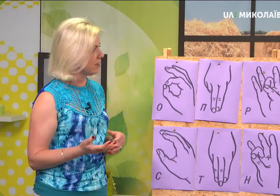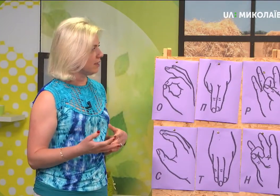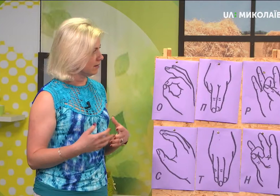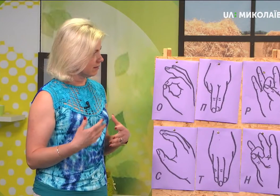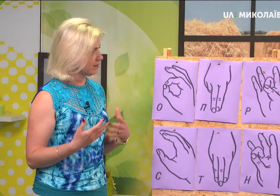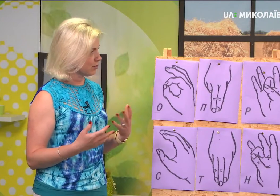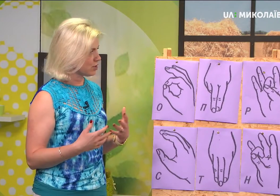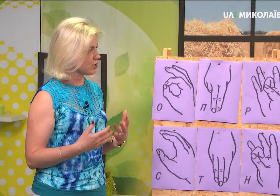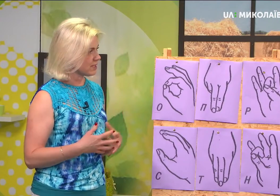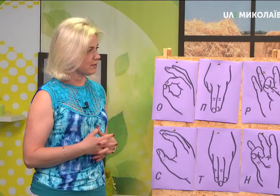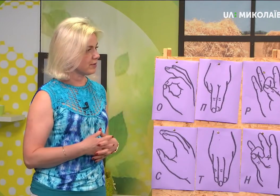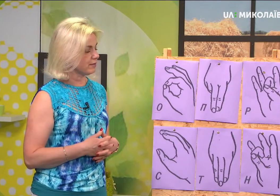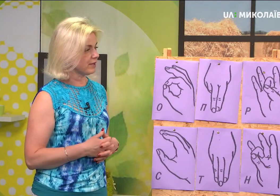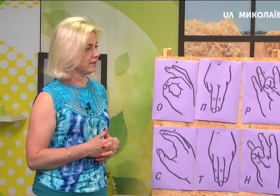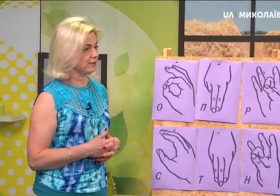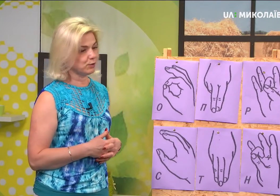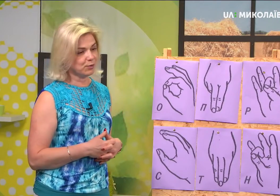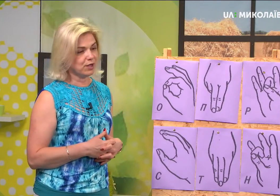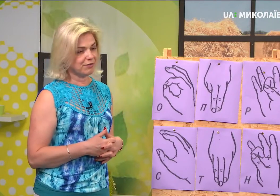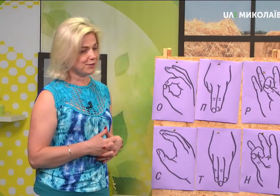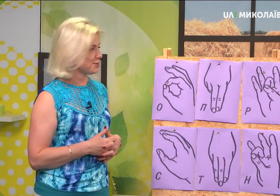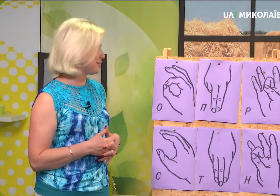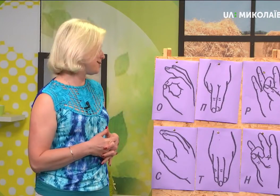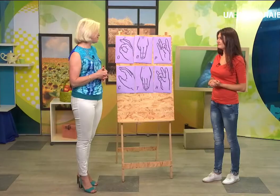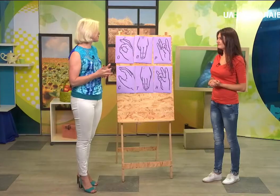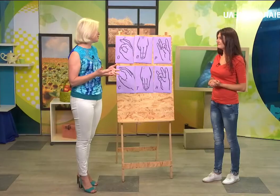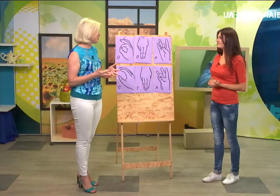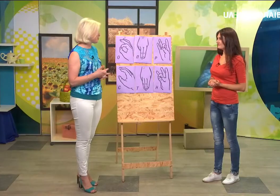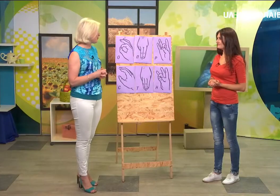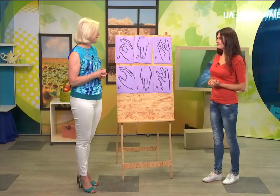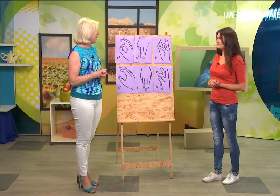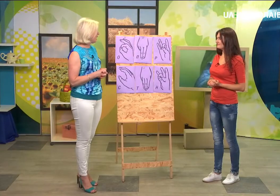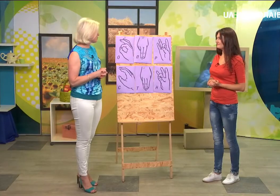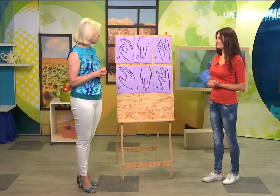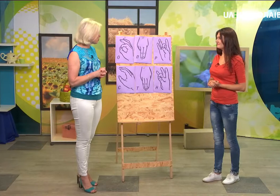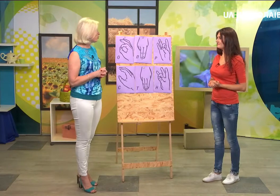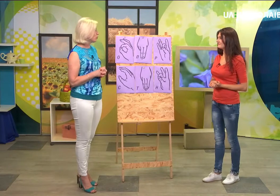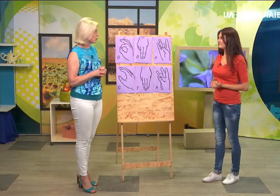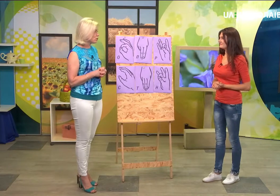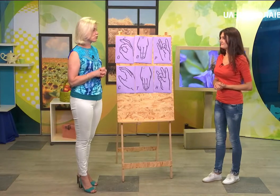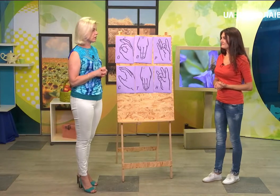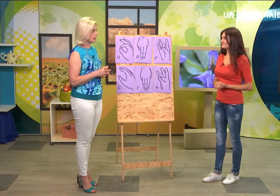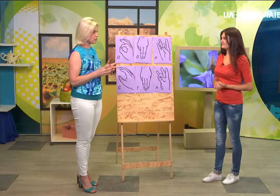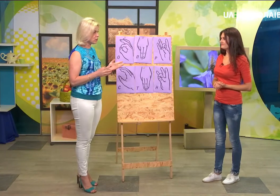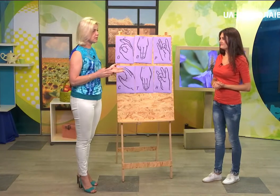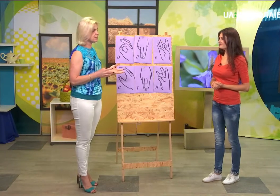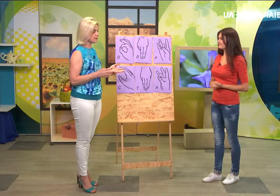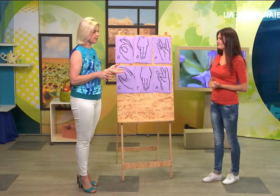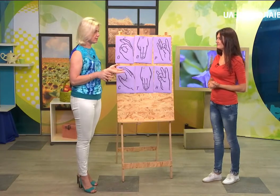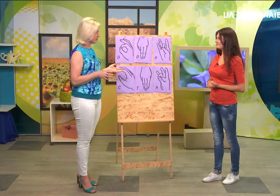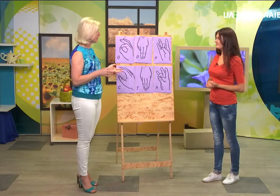також на жести передати. Тому вона вважається, ну, складнішою. А зручною, тому що наша українська абетка, вона